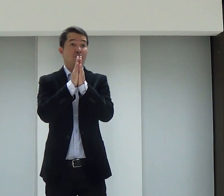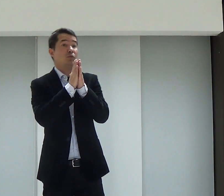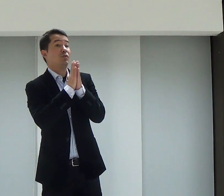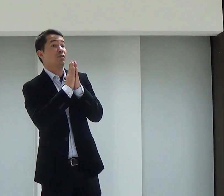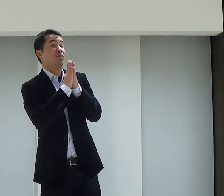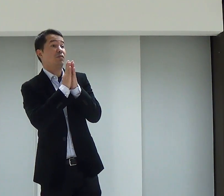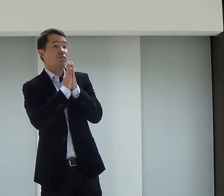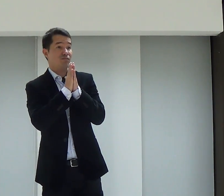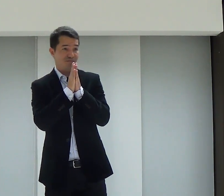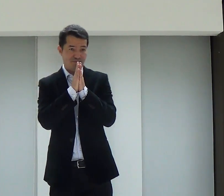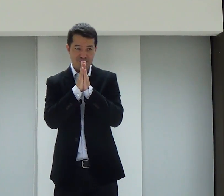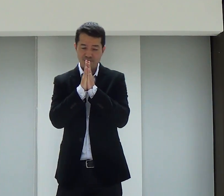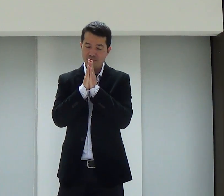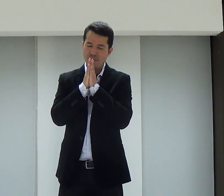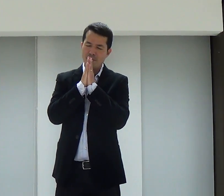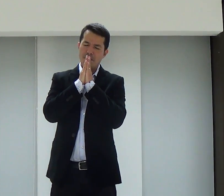e nós vamos orar por isso.